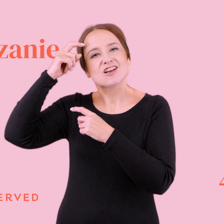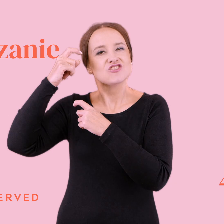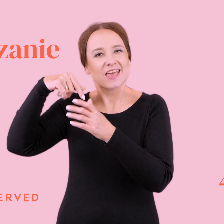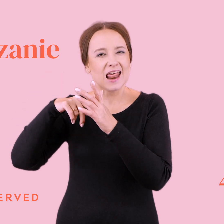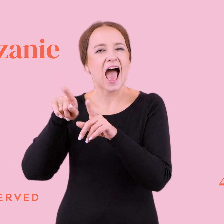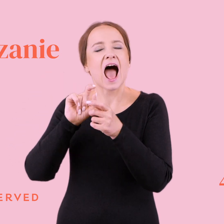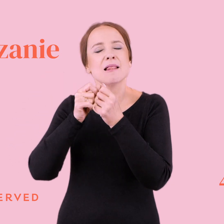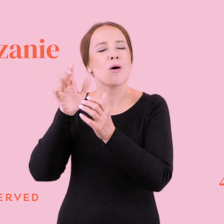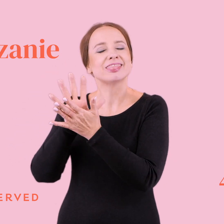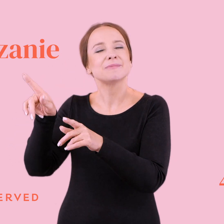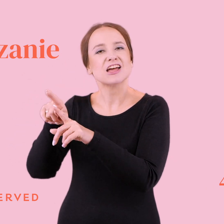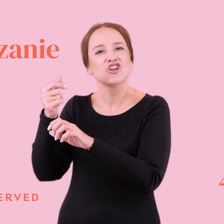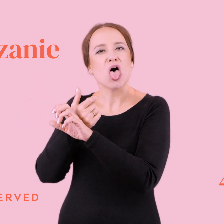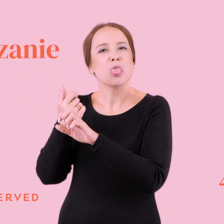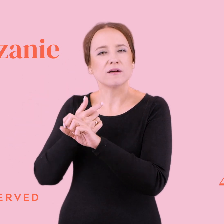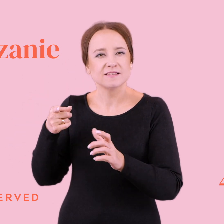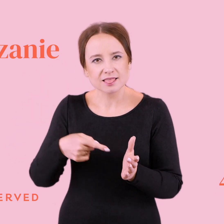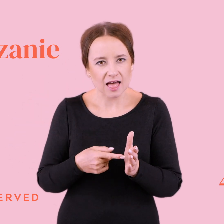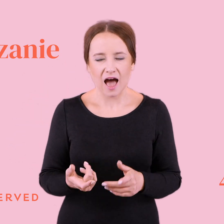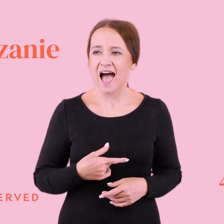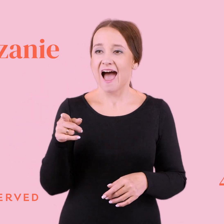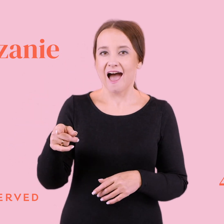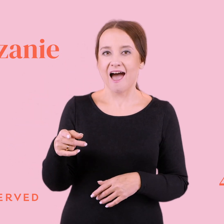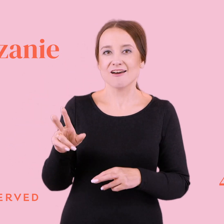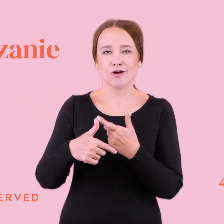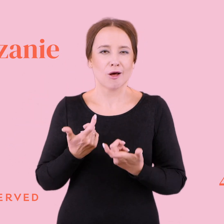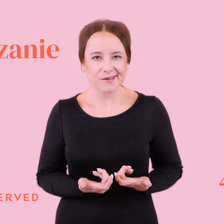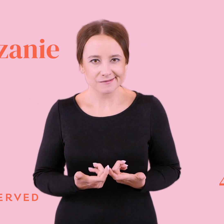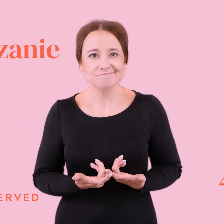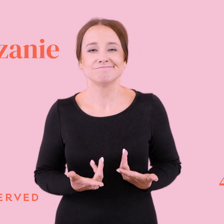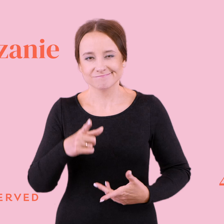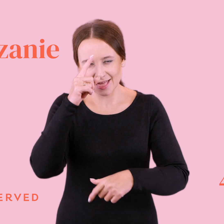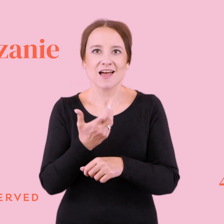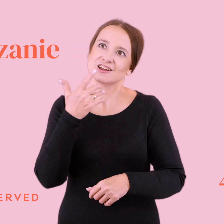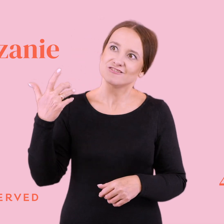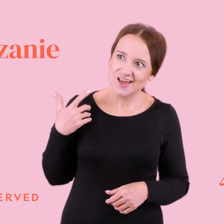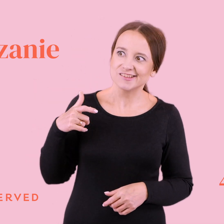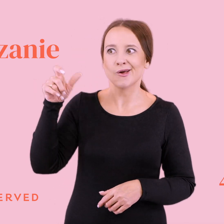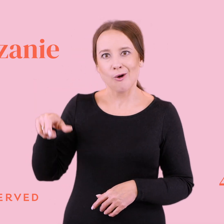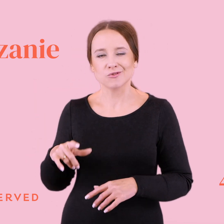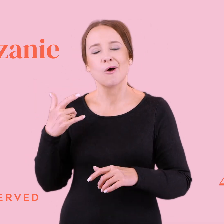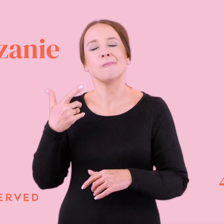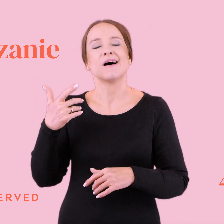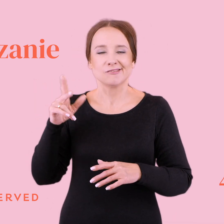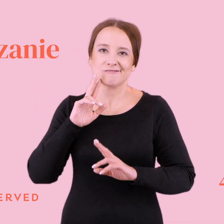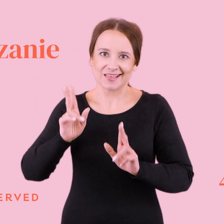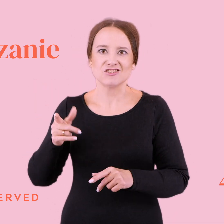A za tym całym cyrkiem stoi nikt inny, a sama idiotka. W sensie wcześniej osoba poszkodowana przecież, bo była robiona. No a